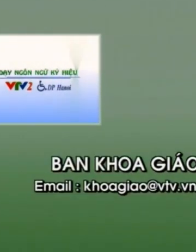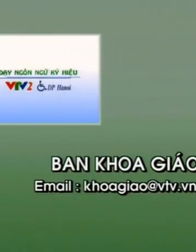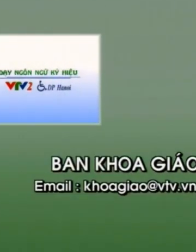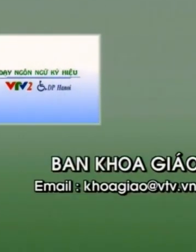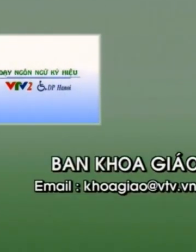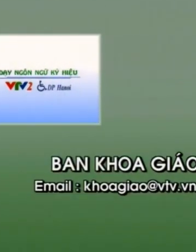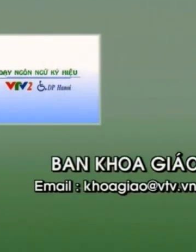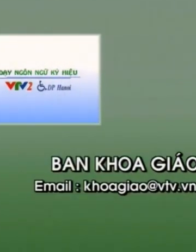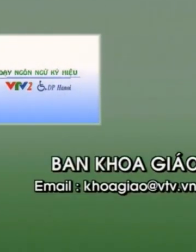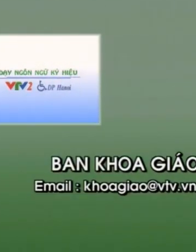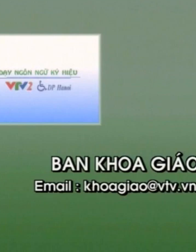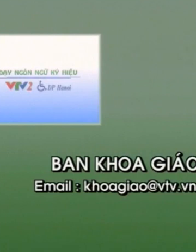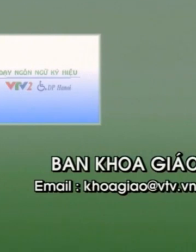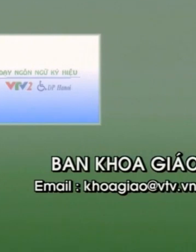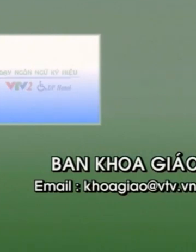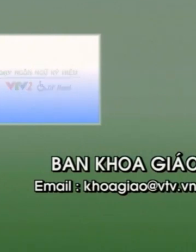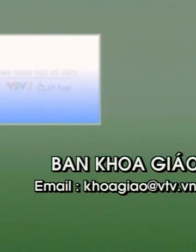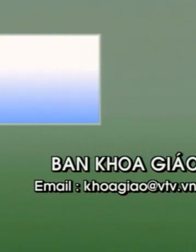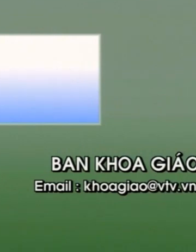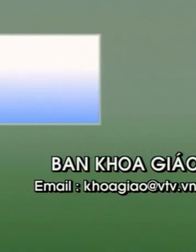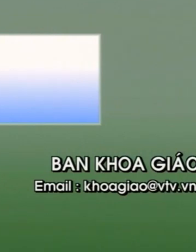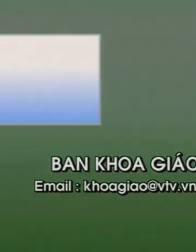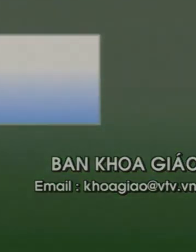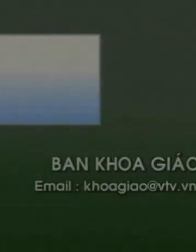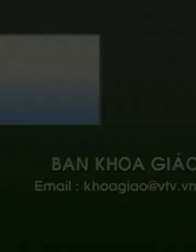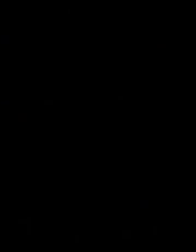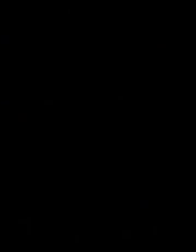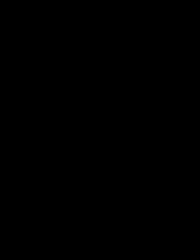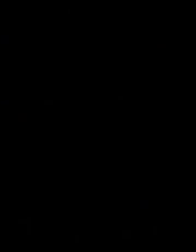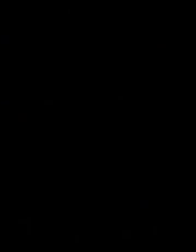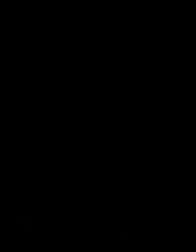video hấp dẫn